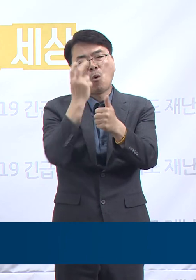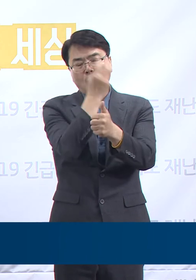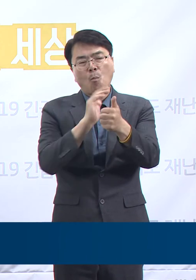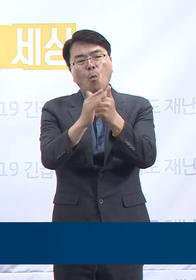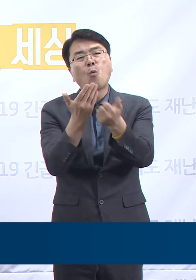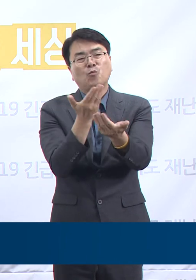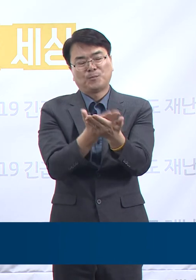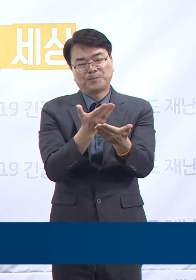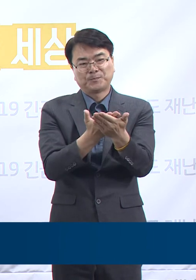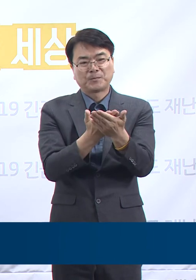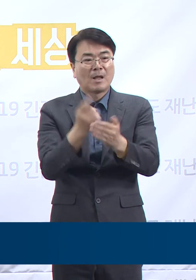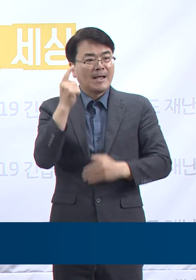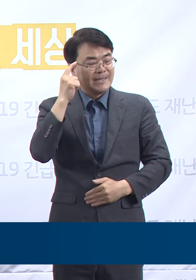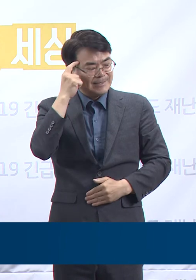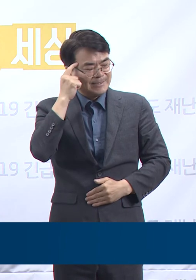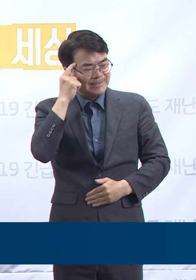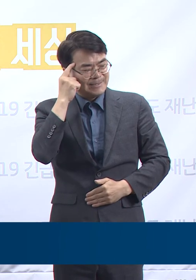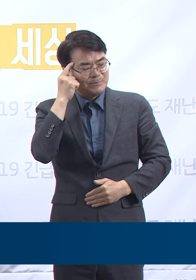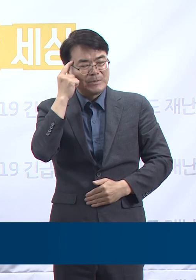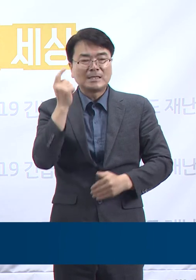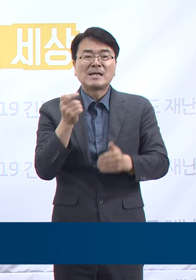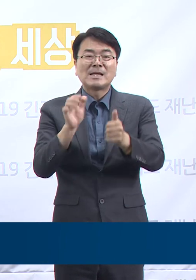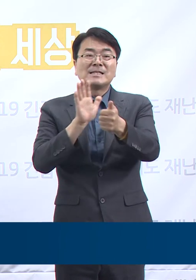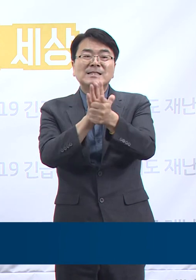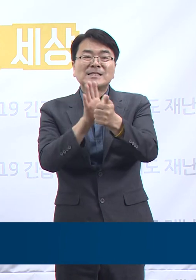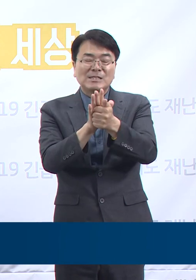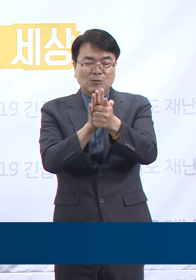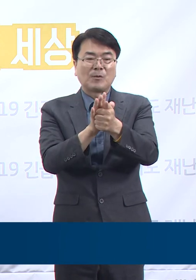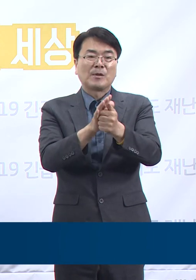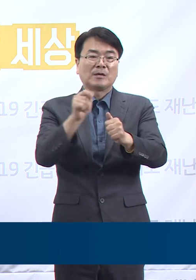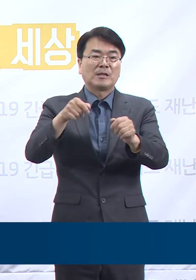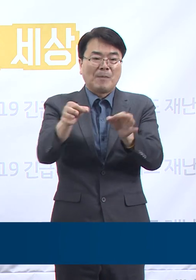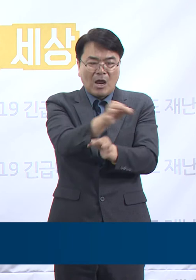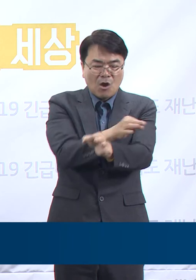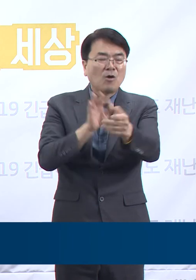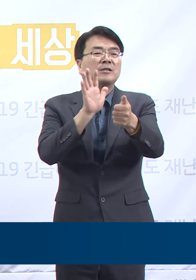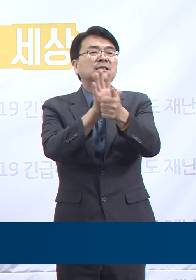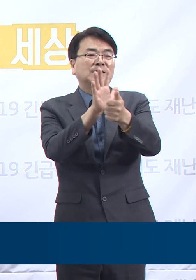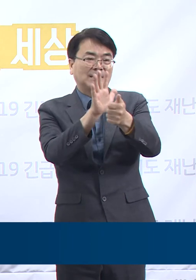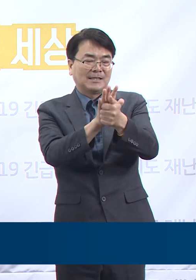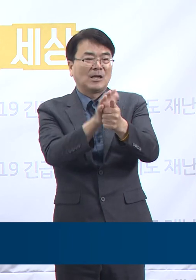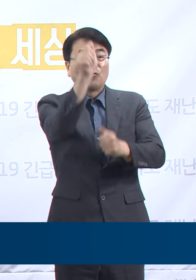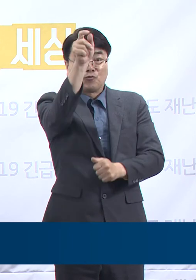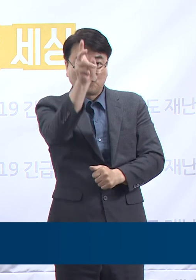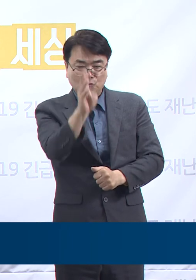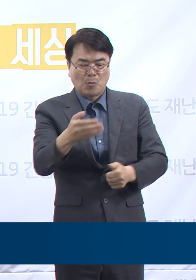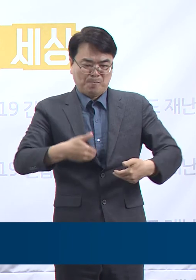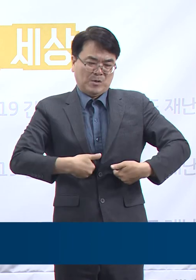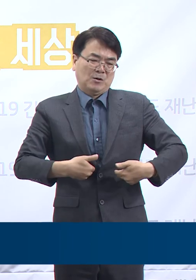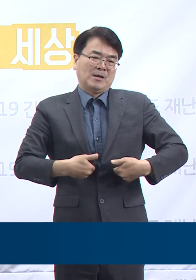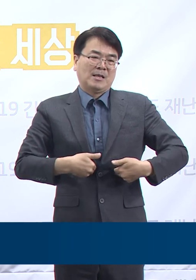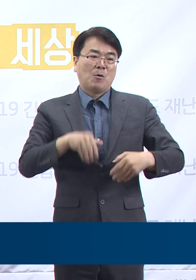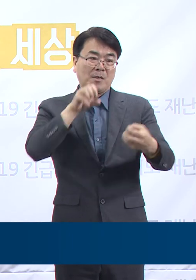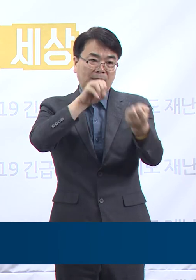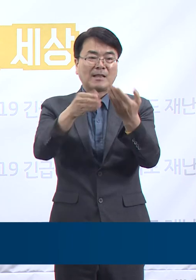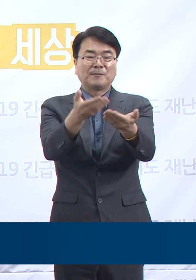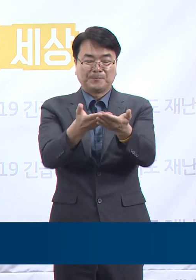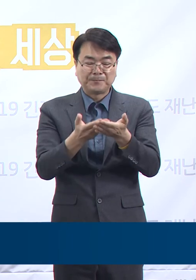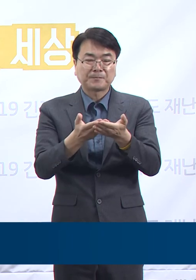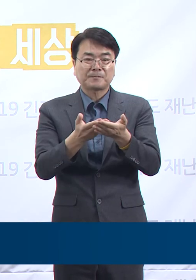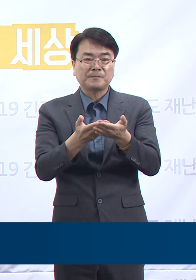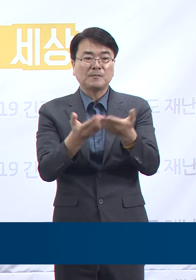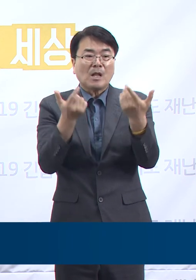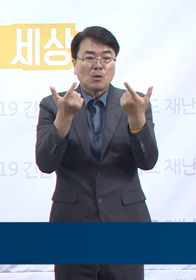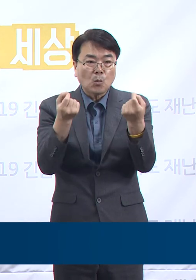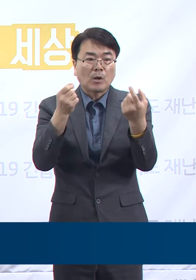심리정신적 지원 80%, 경제적 지원 71.8% 순으로 응답했습니다. 같은